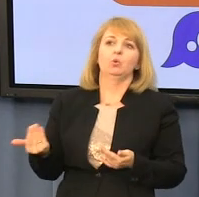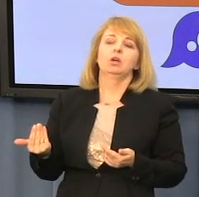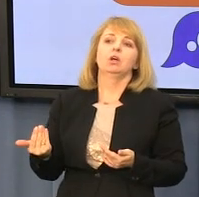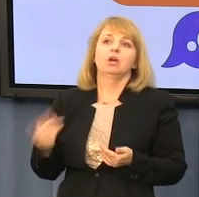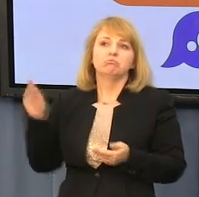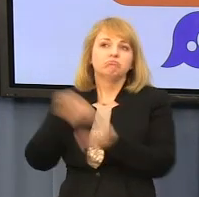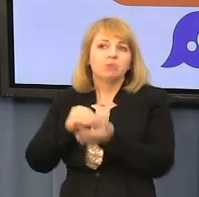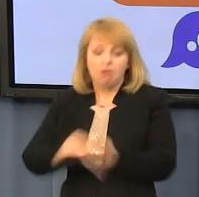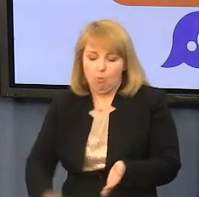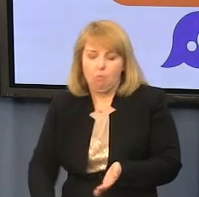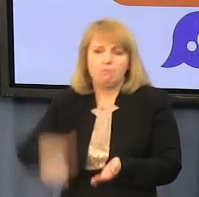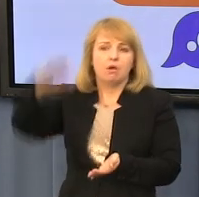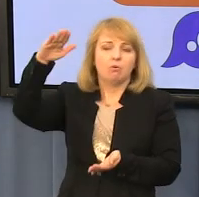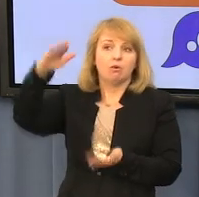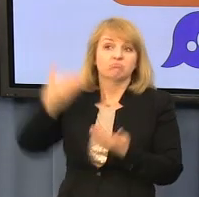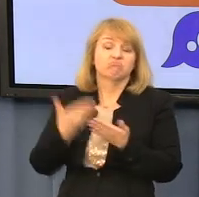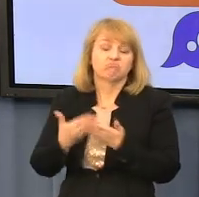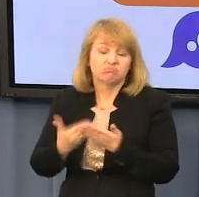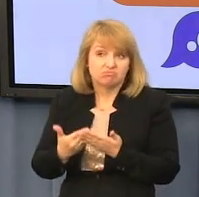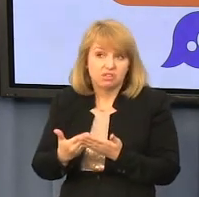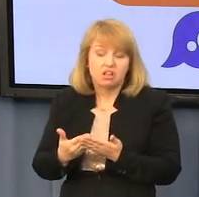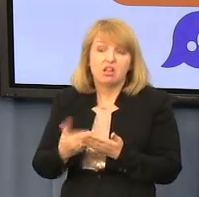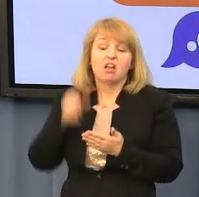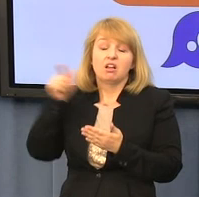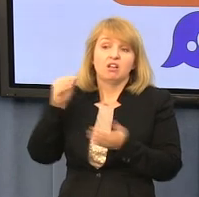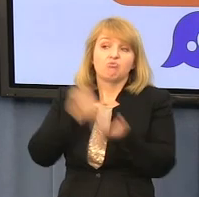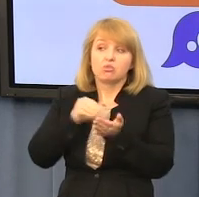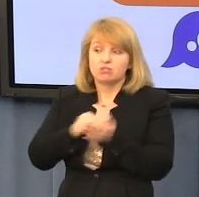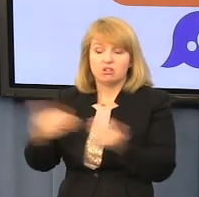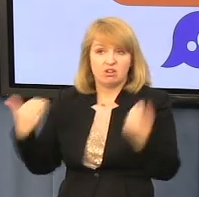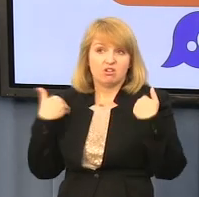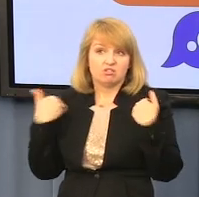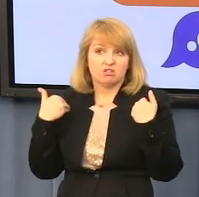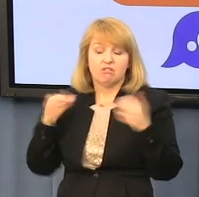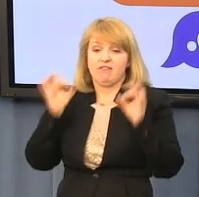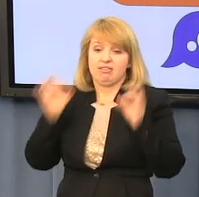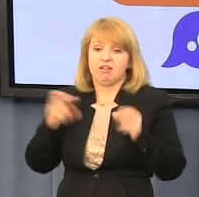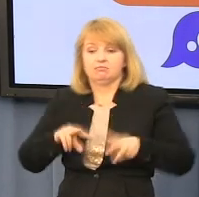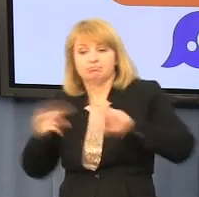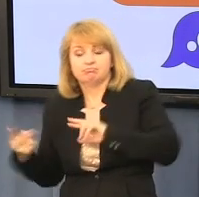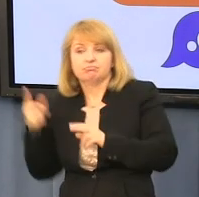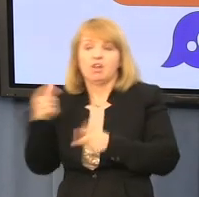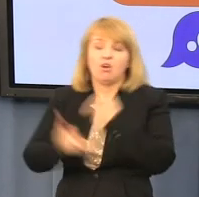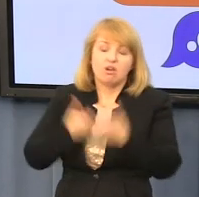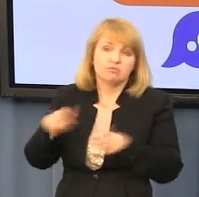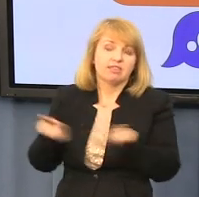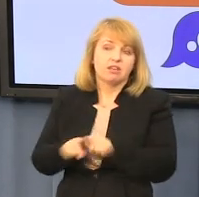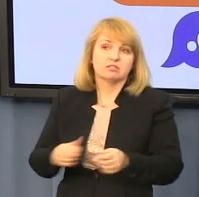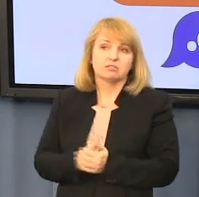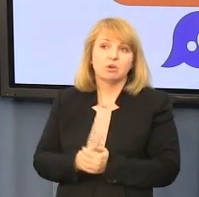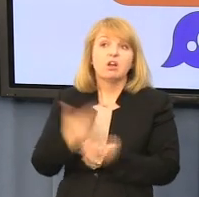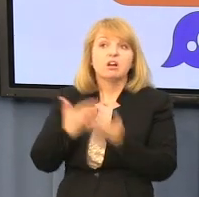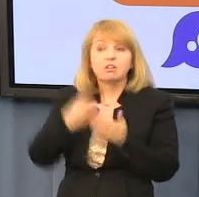także w kontekście pedofilskim przez całe lata. Można powiedzieć, że ta katownia, która miała miejsce w